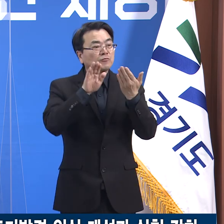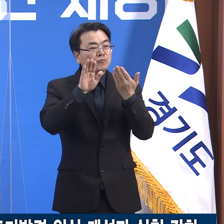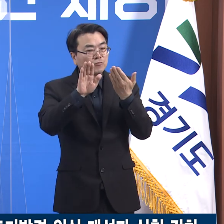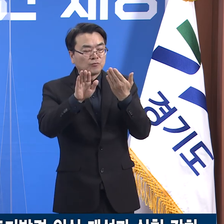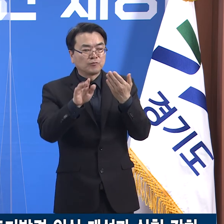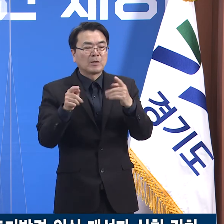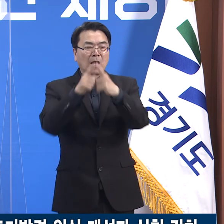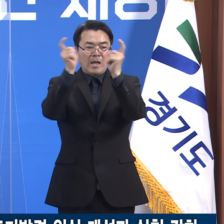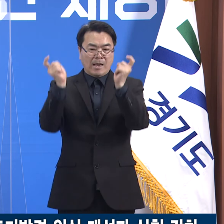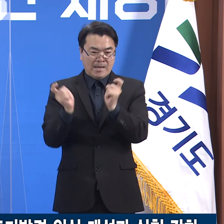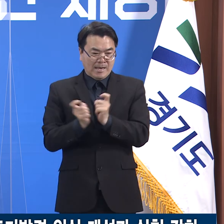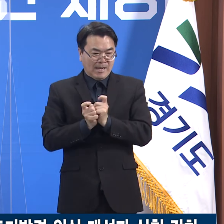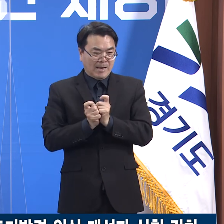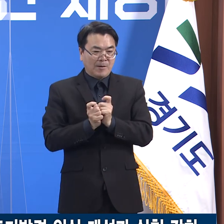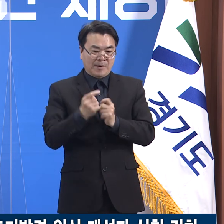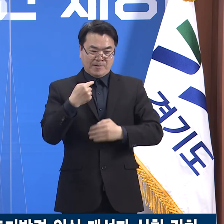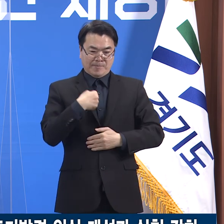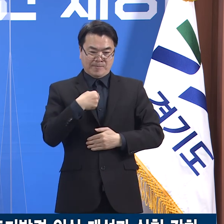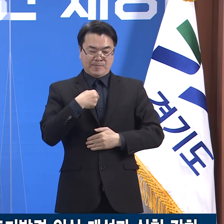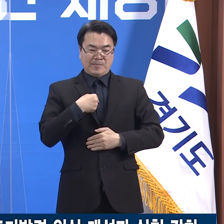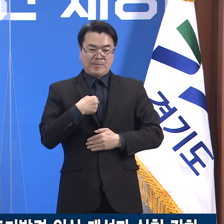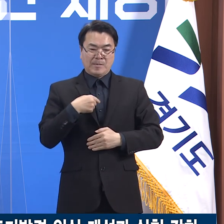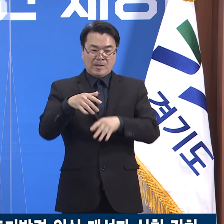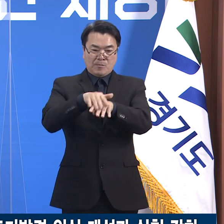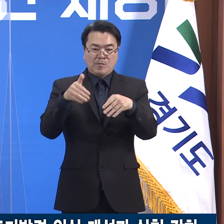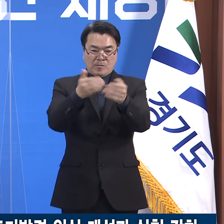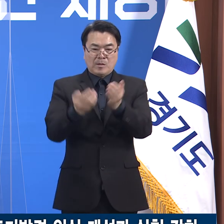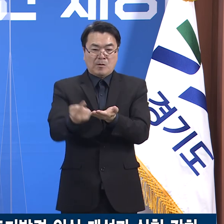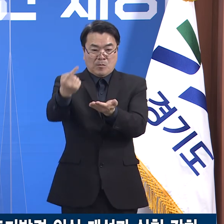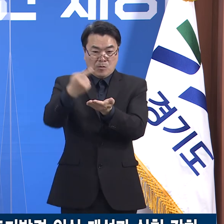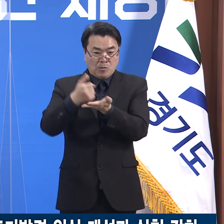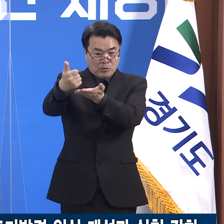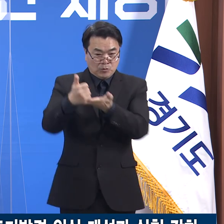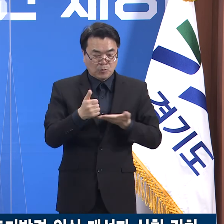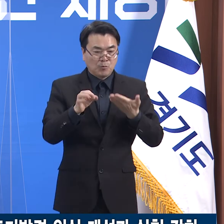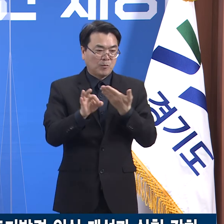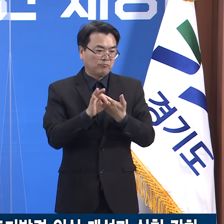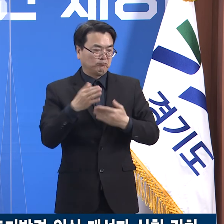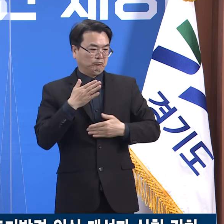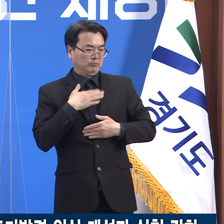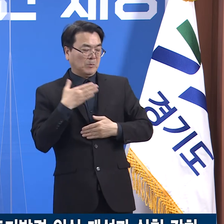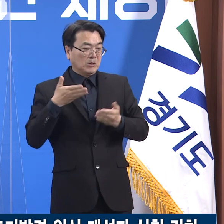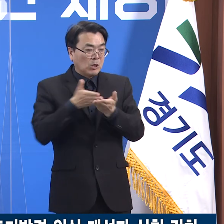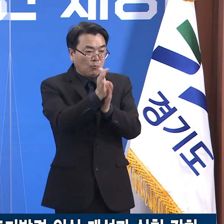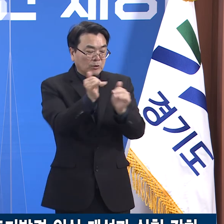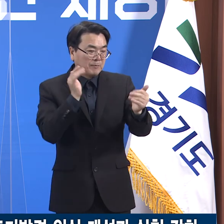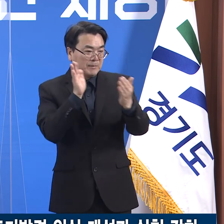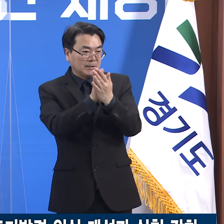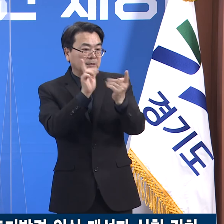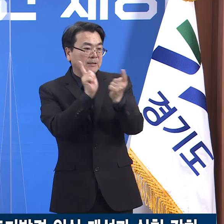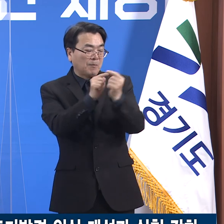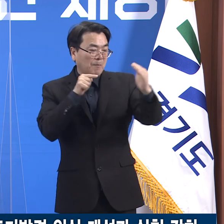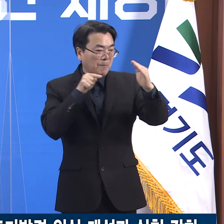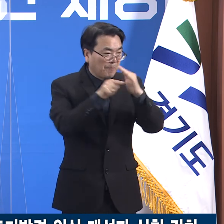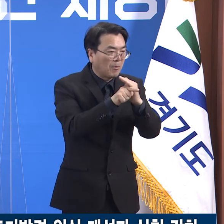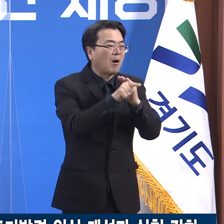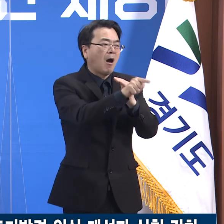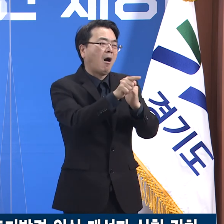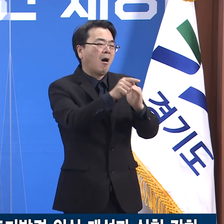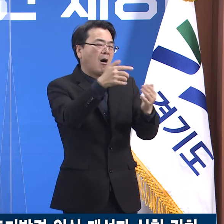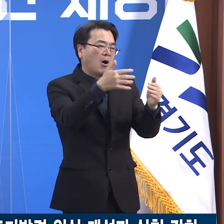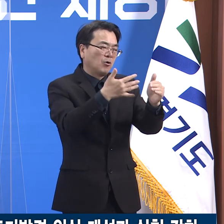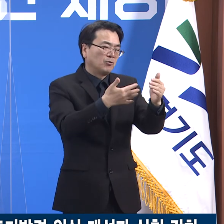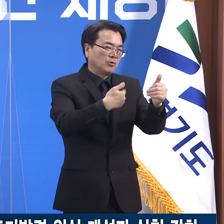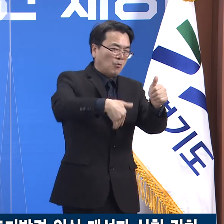개별 기관 방문을 신청하시면 훈련된 의료인 교육자가 현장을 직접 방문하여 해당 시설 여건과 상황에 맞게